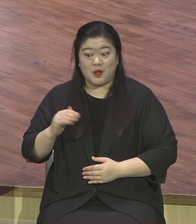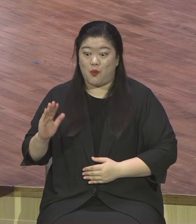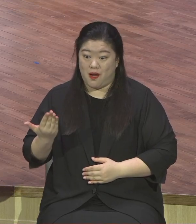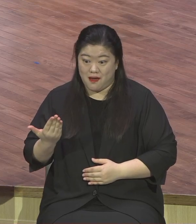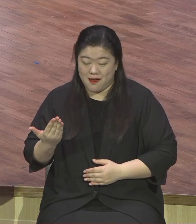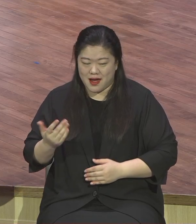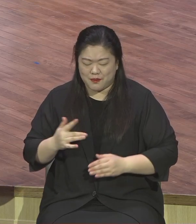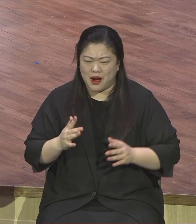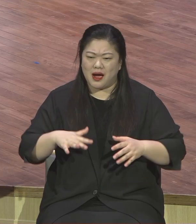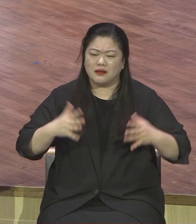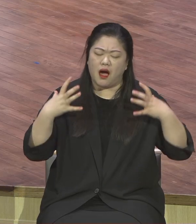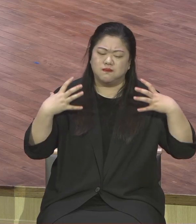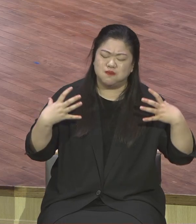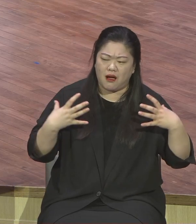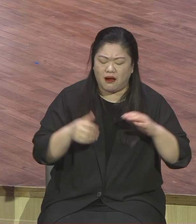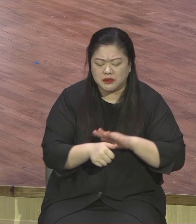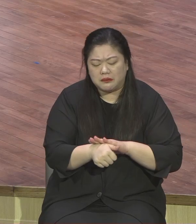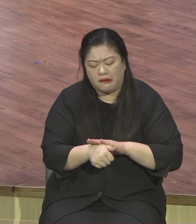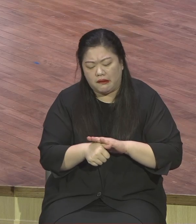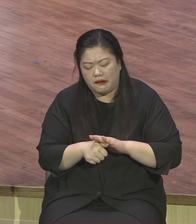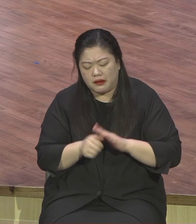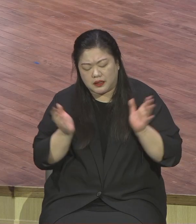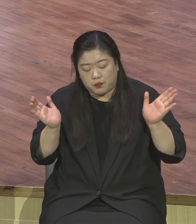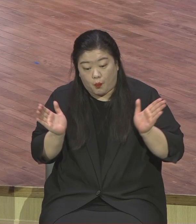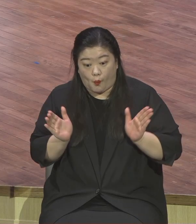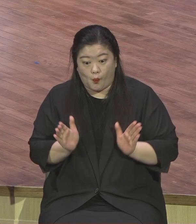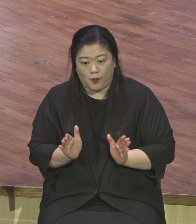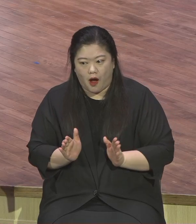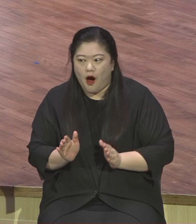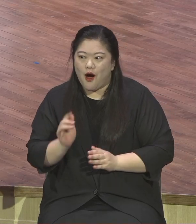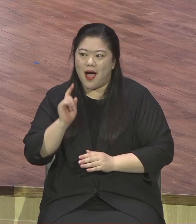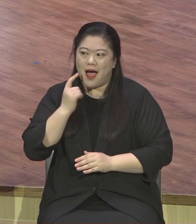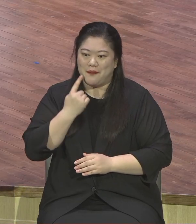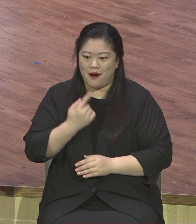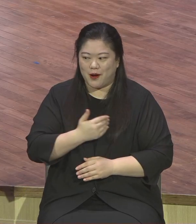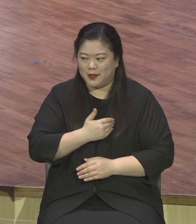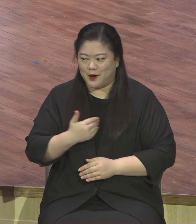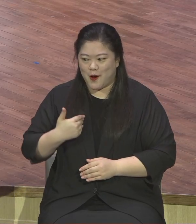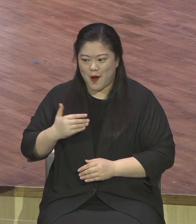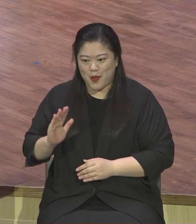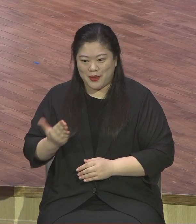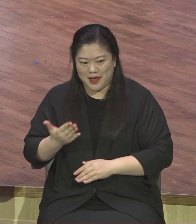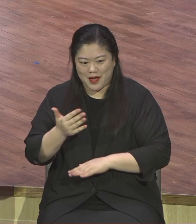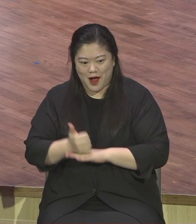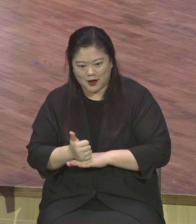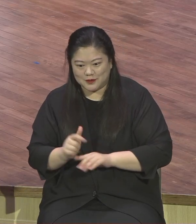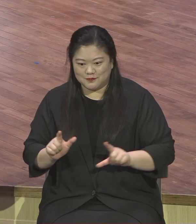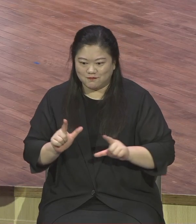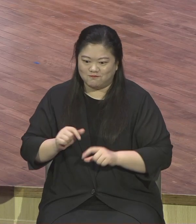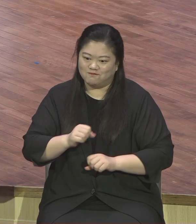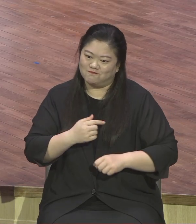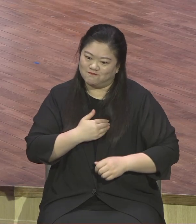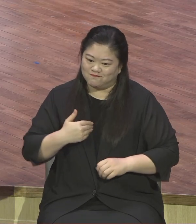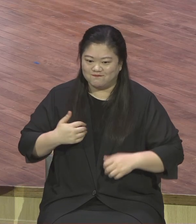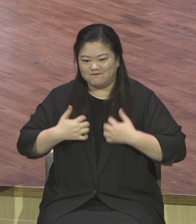살 수 있다라는 메시지를 주고 있습니다. 그런데 영적으로도 인생의 두 시기가 있습니다.